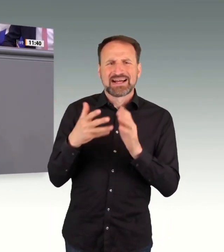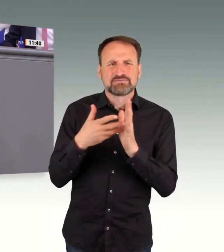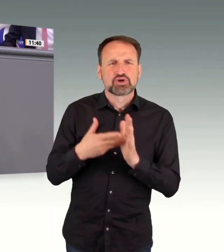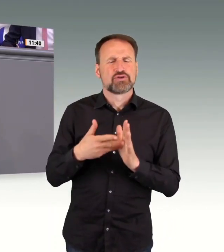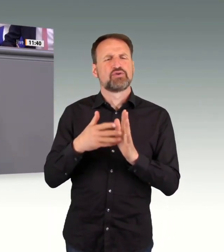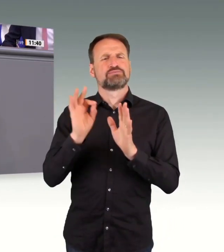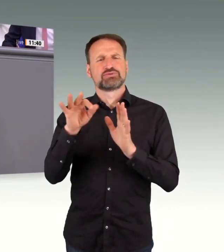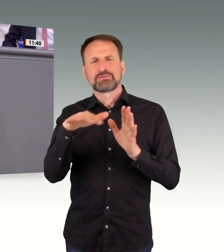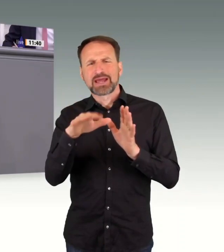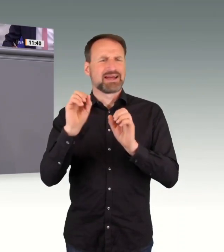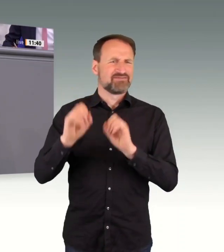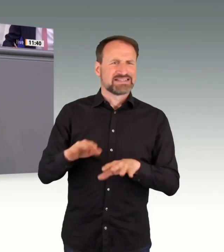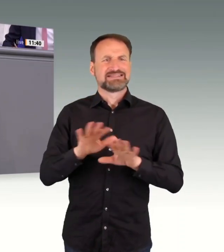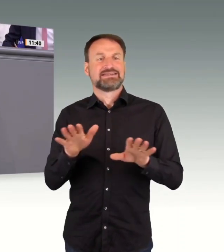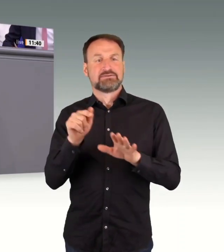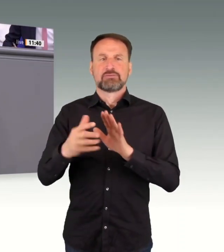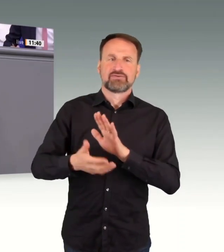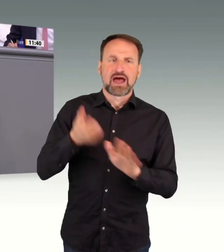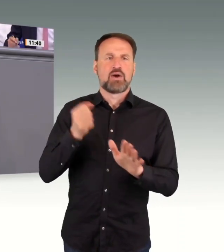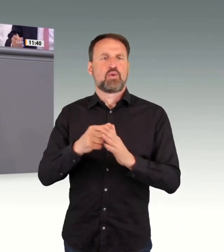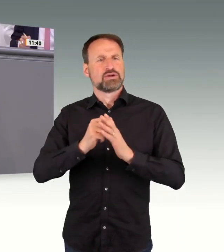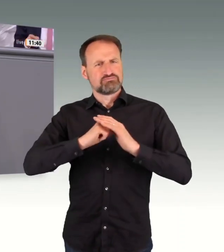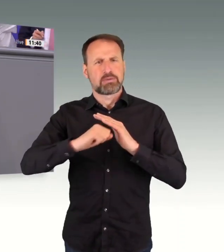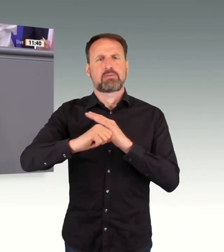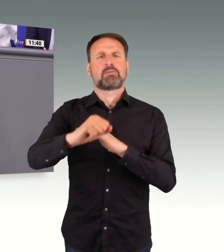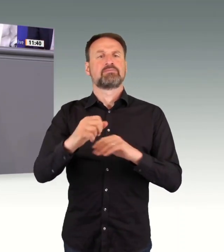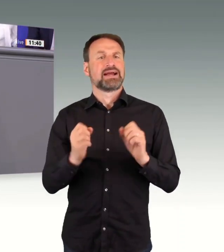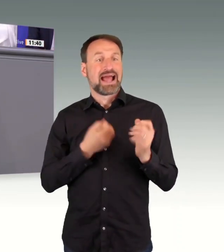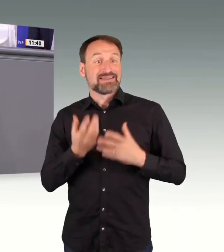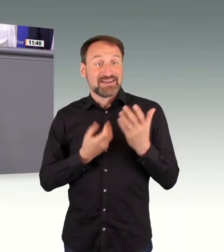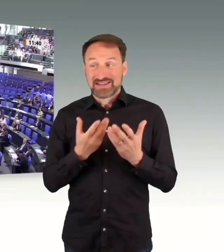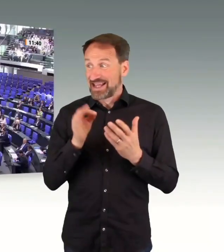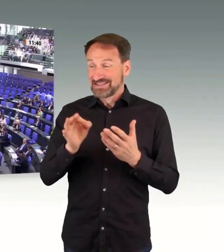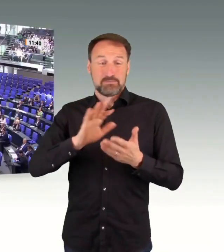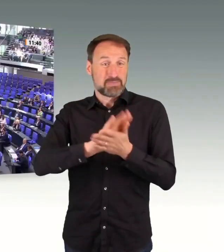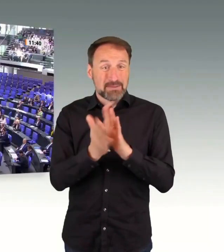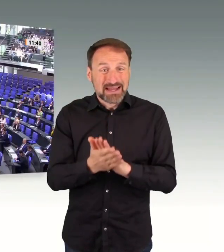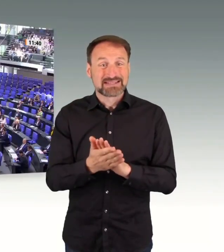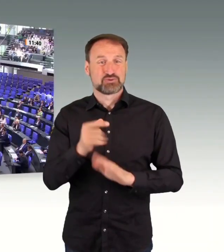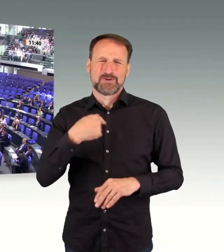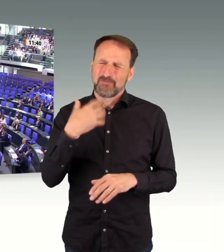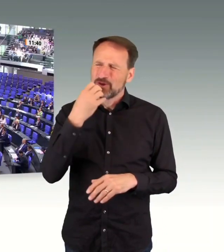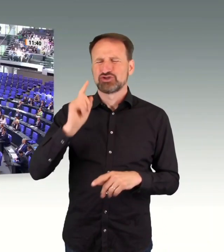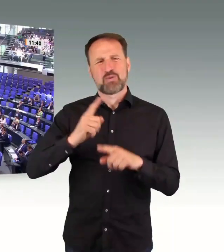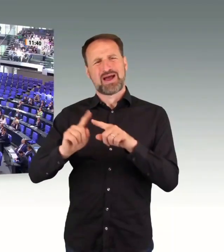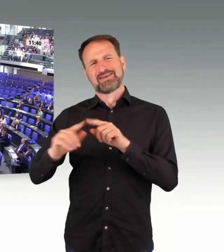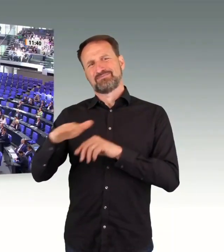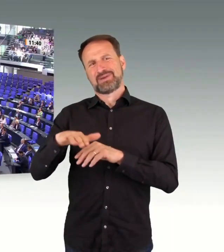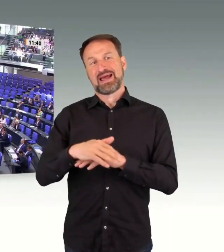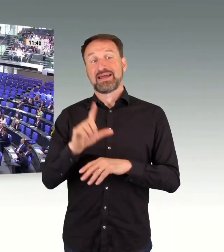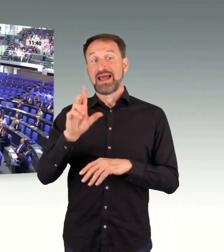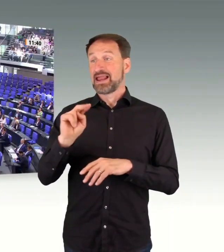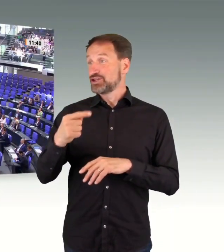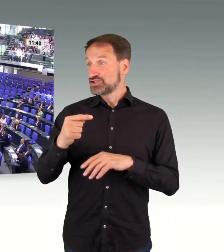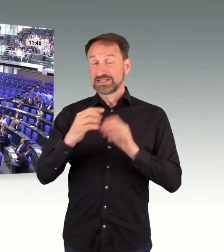bei Straßen gehen, das muss auch bei Brücken gehen, das muss auch bei Windenergie gehen, das muss auch bei Wohnungen gehen, das muss in all diesen anderen Bereichen auch gehen.